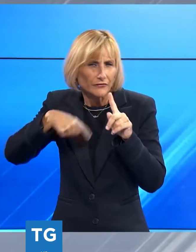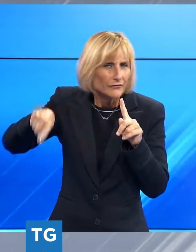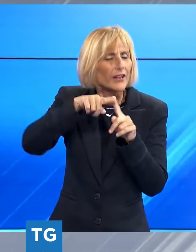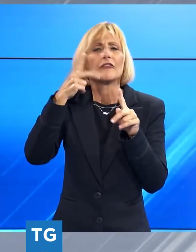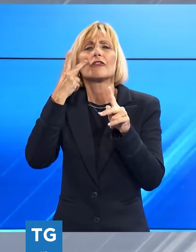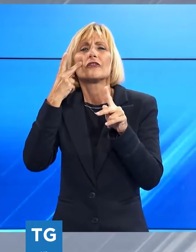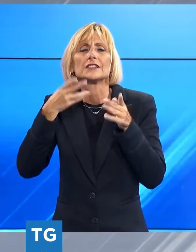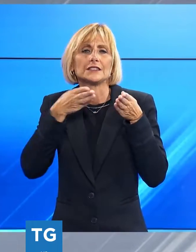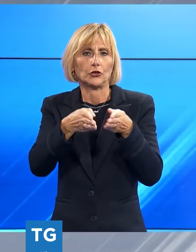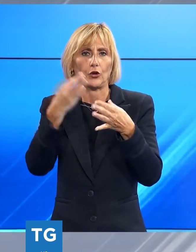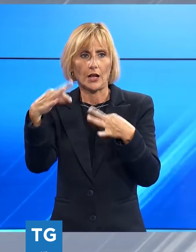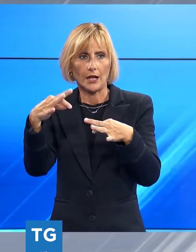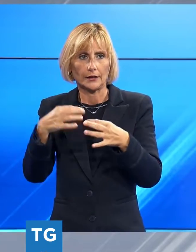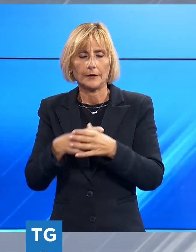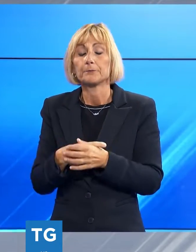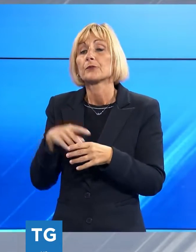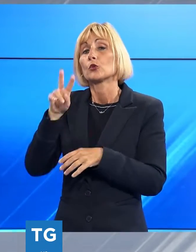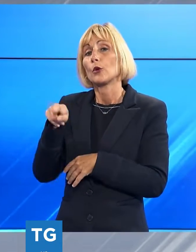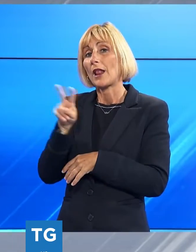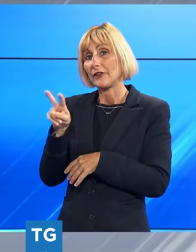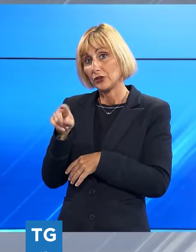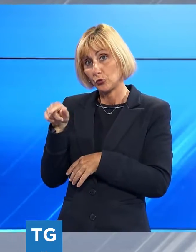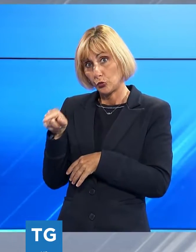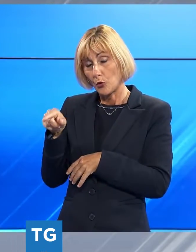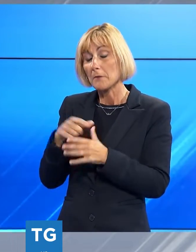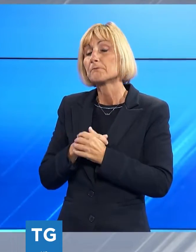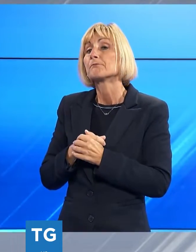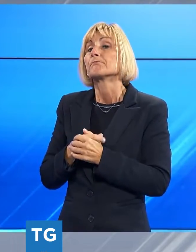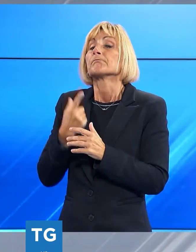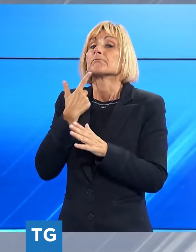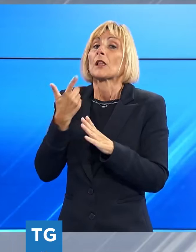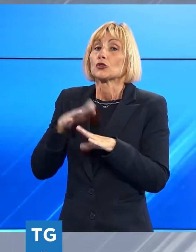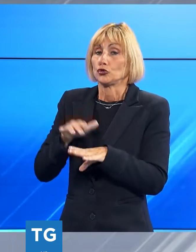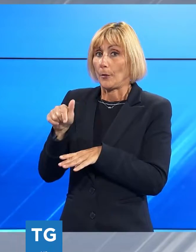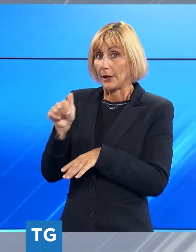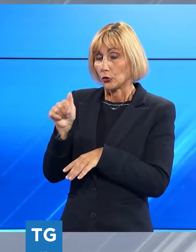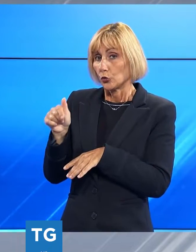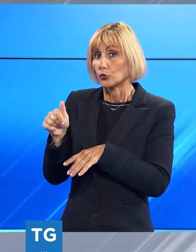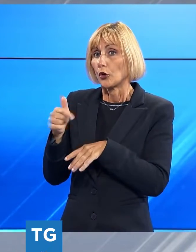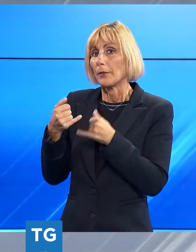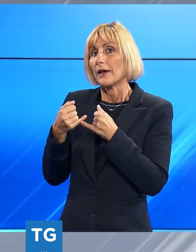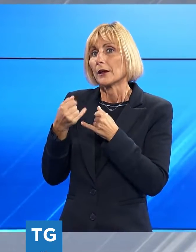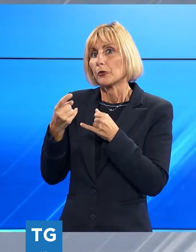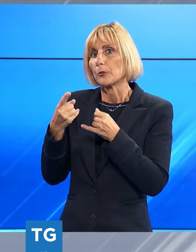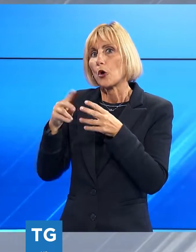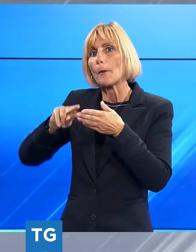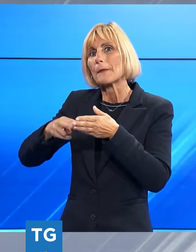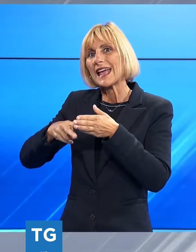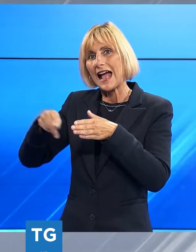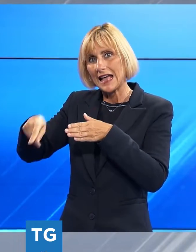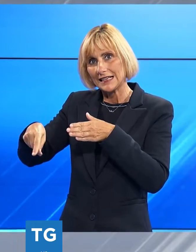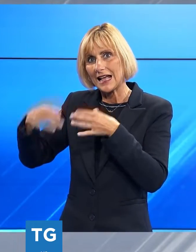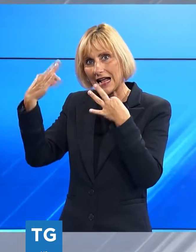cartario. Il 2022, soprattutto per quanto riguarda la filiera della meccanica per la carta,